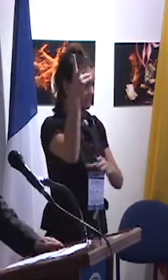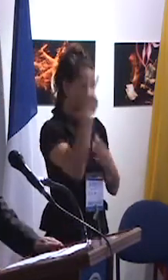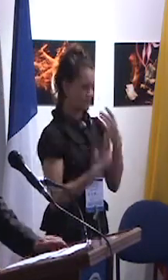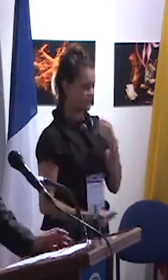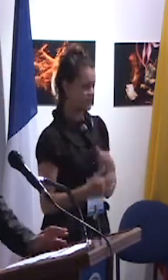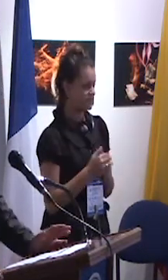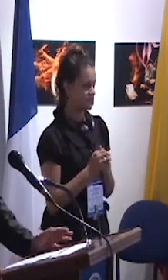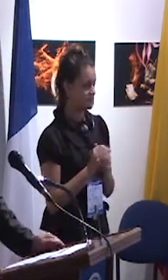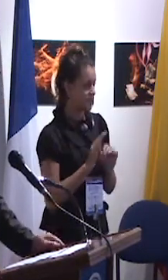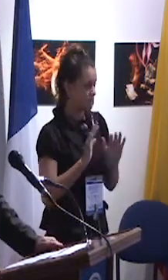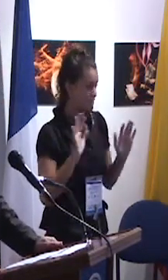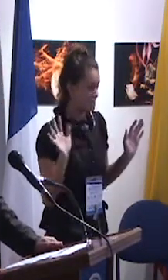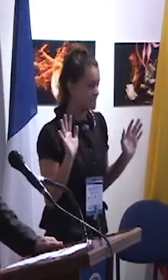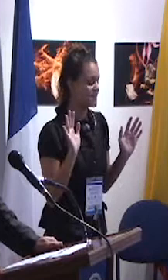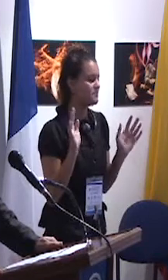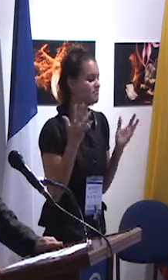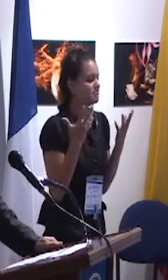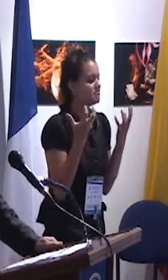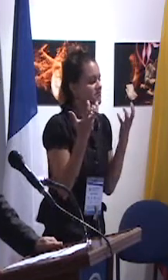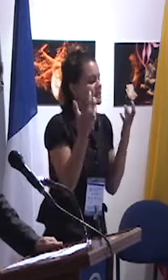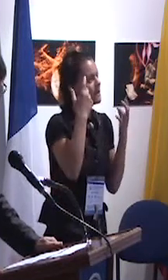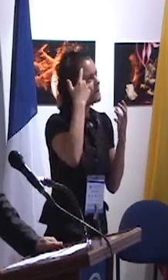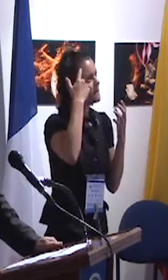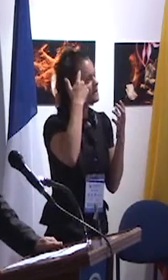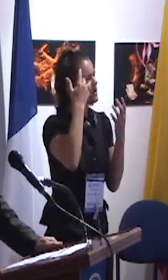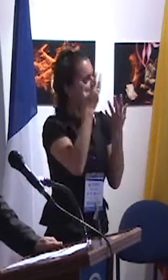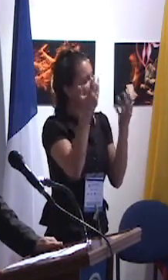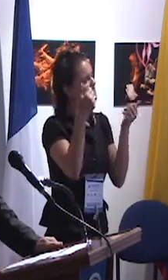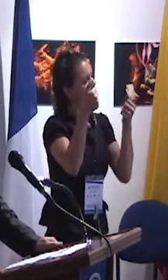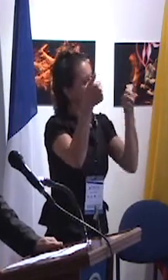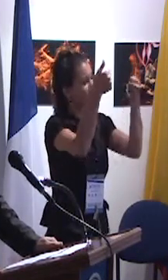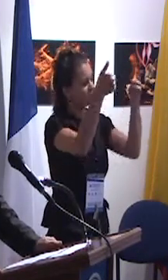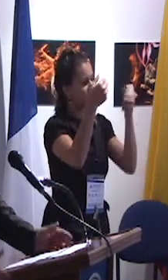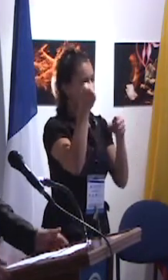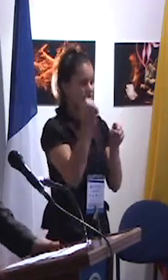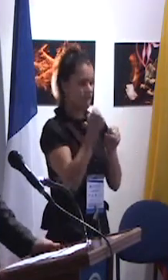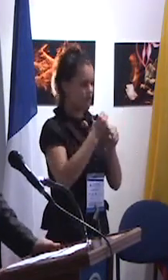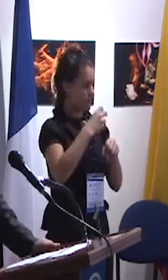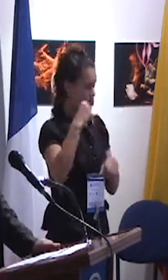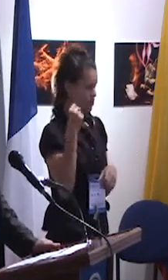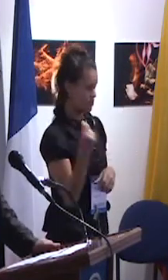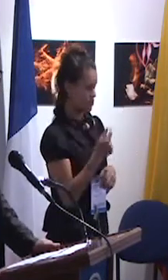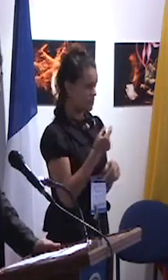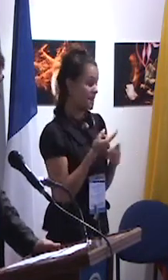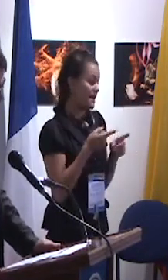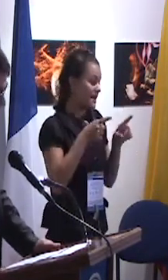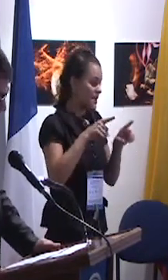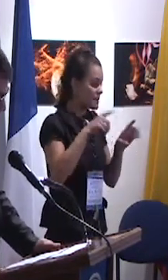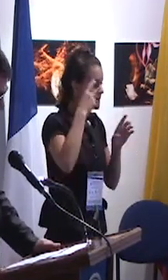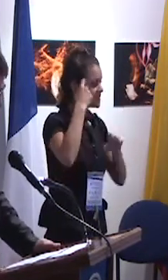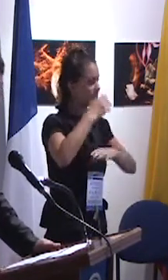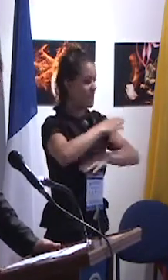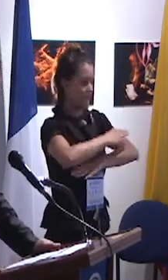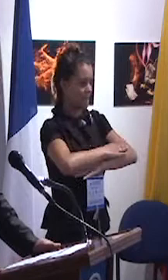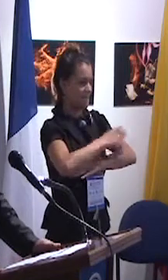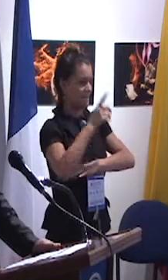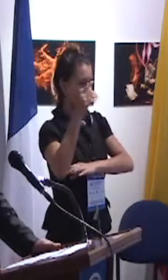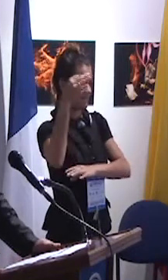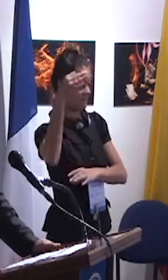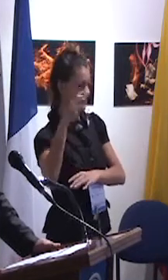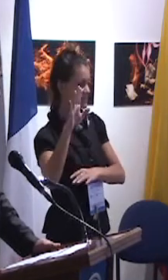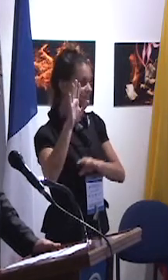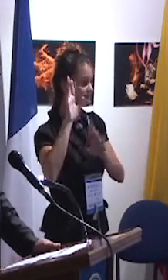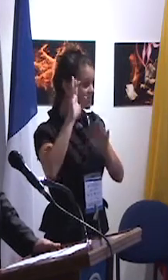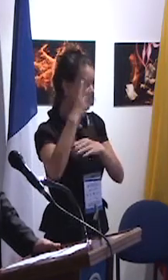buenas cosas, mucho trabajo, pero también esperamos ver en la Embajada de Francia los resultados del